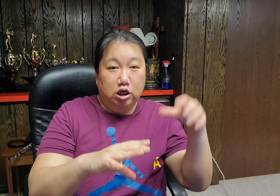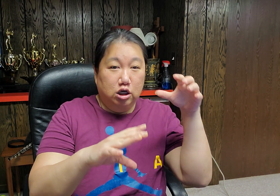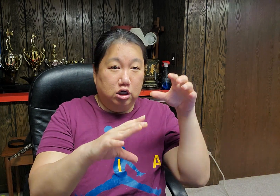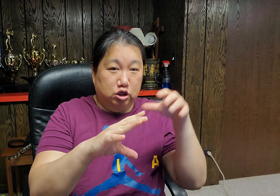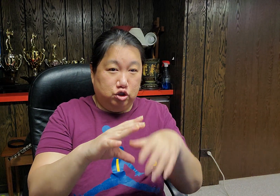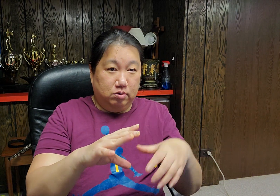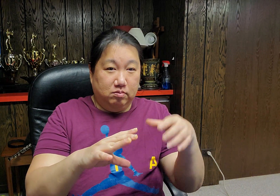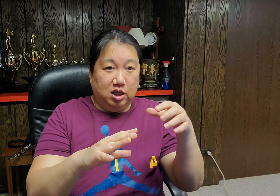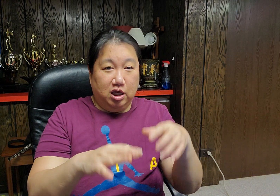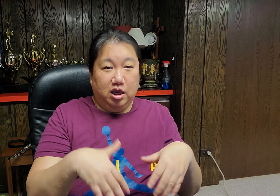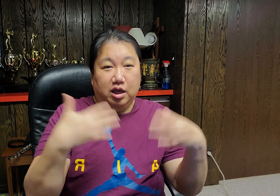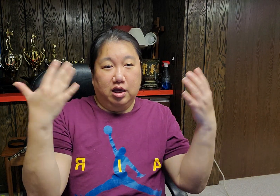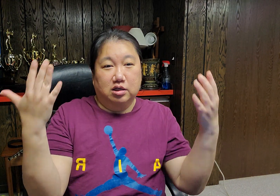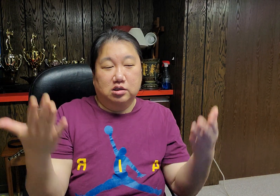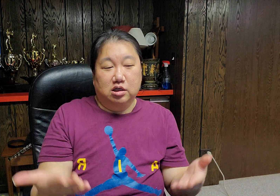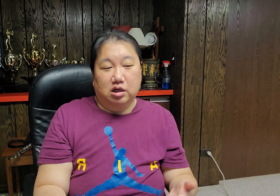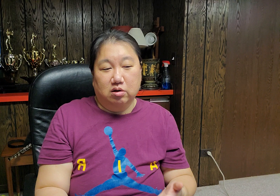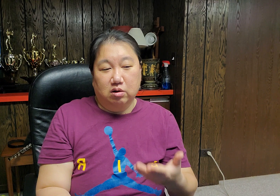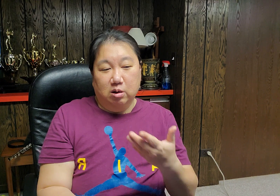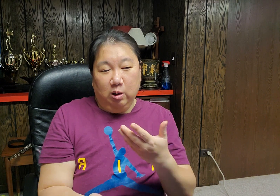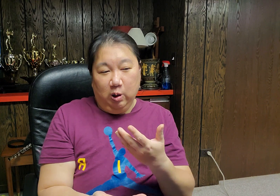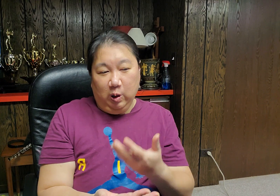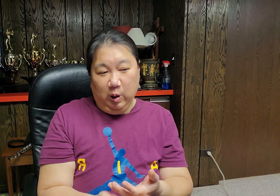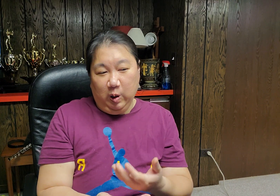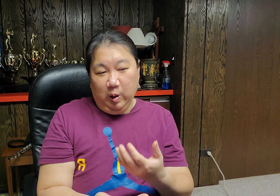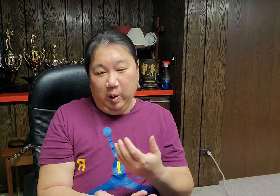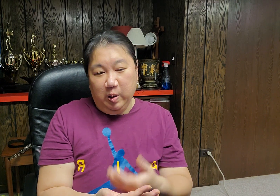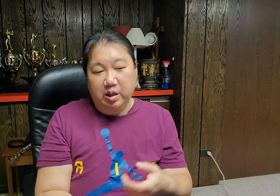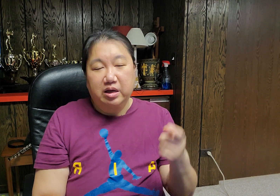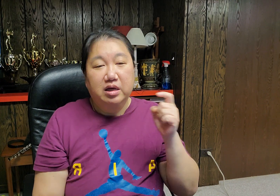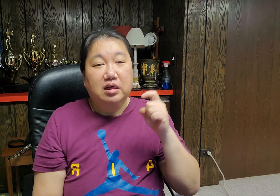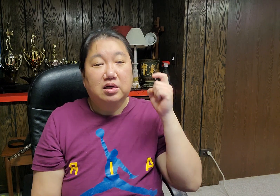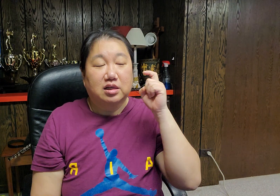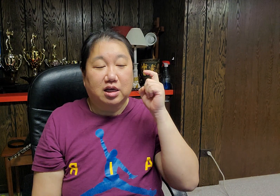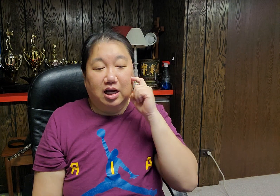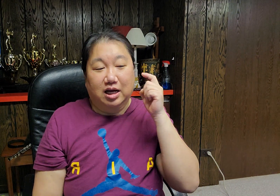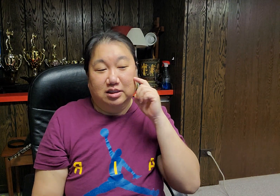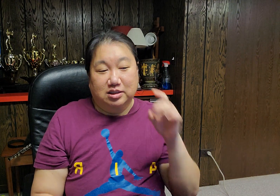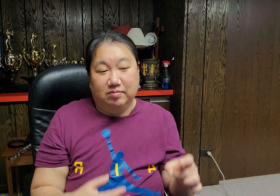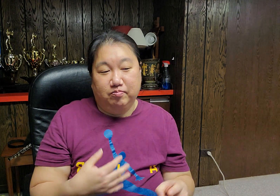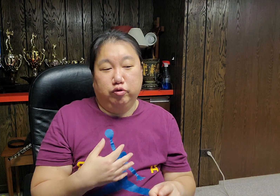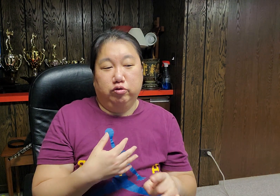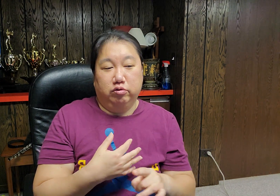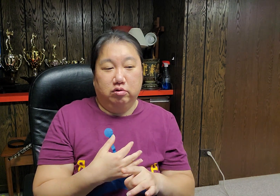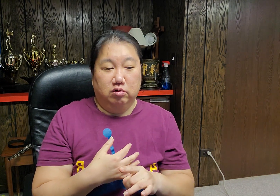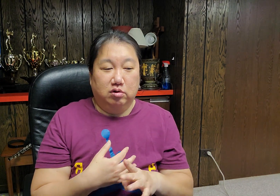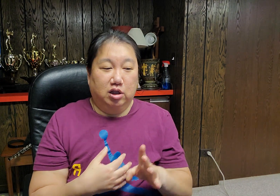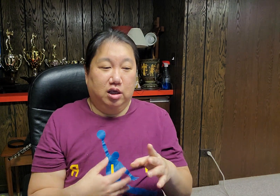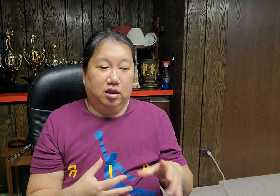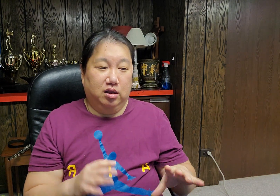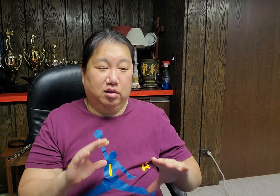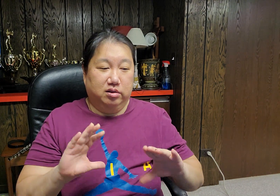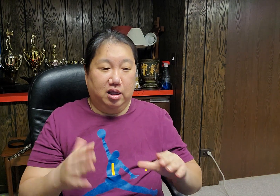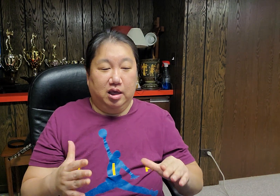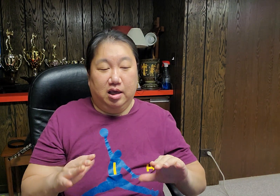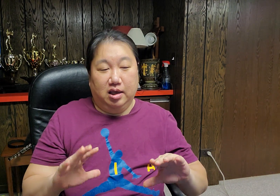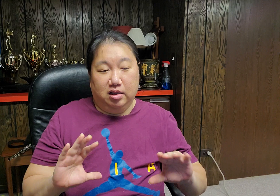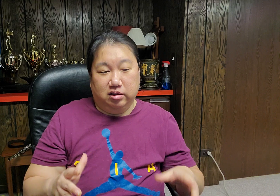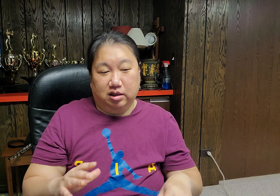심게 하시고 당신 뿐인 세상